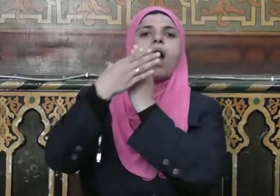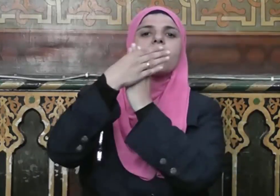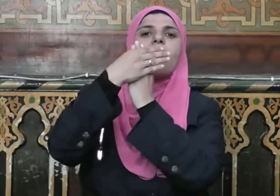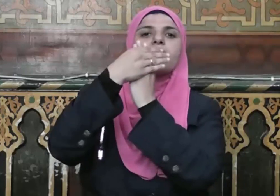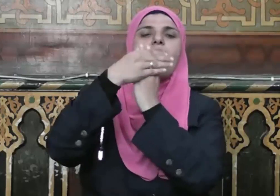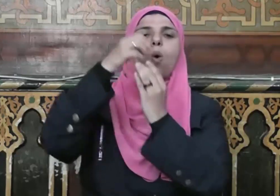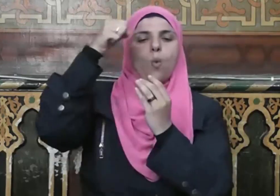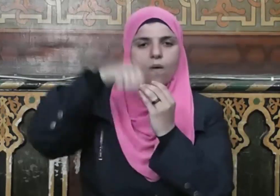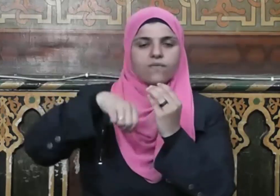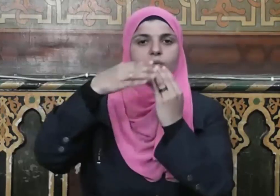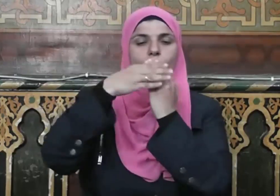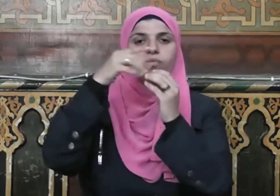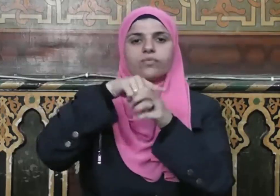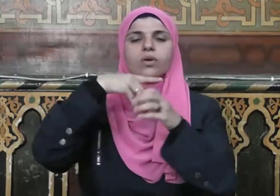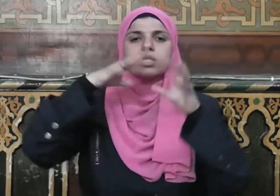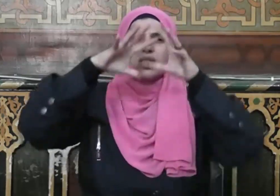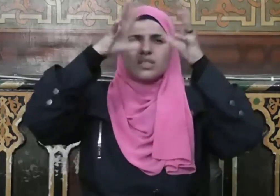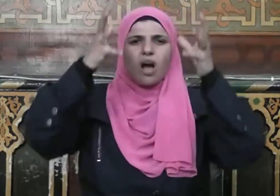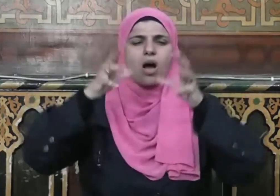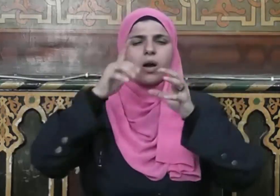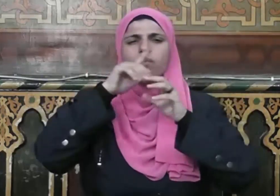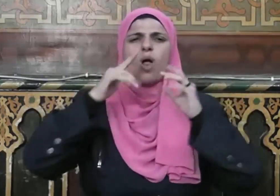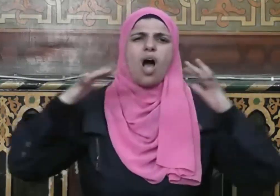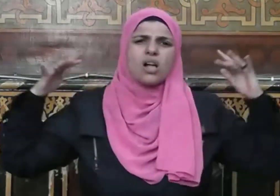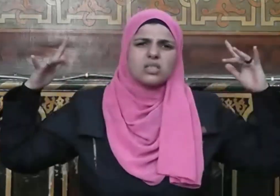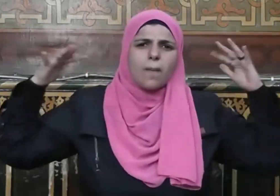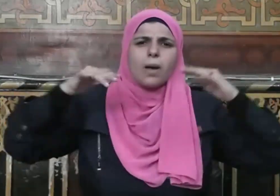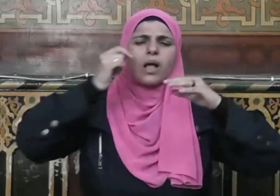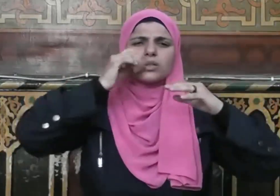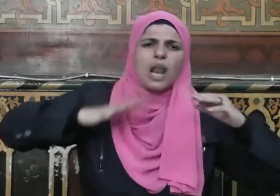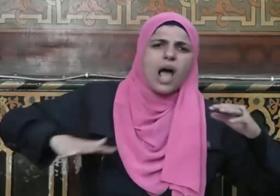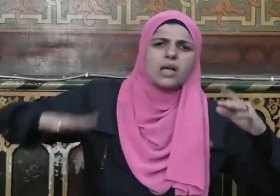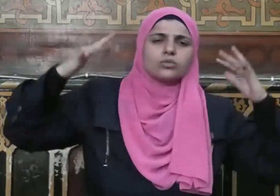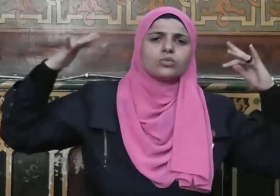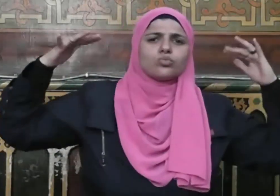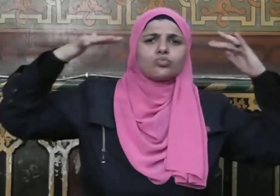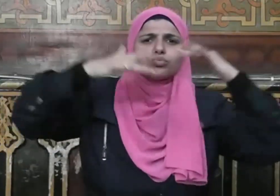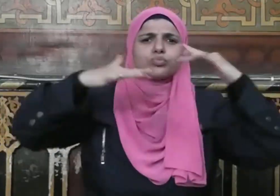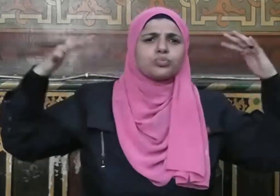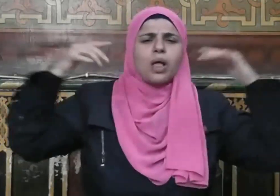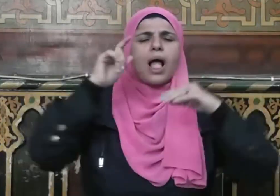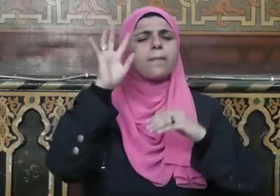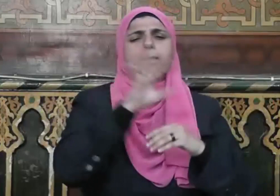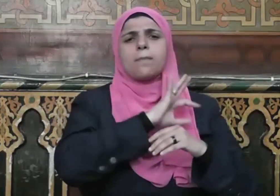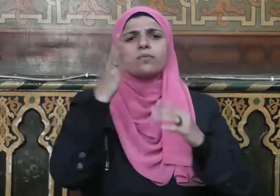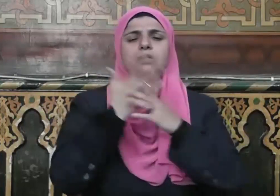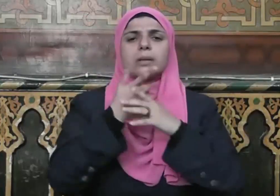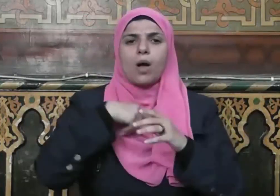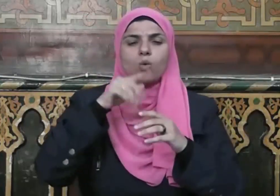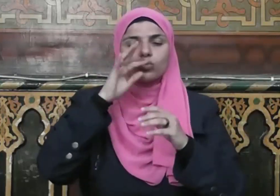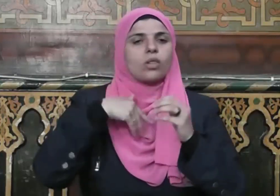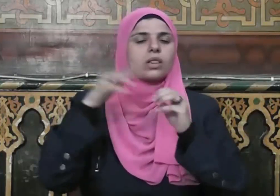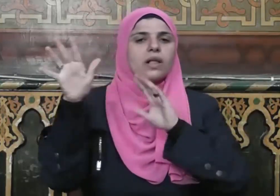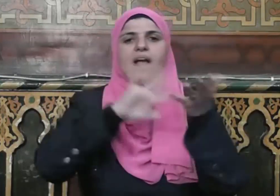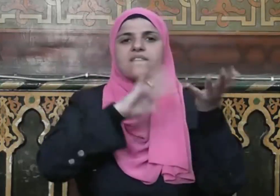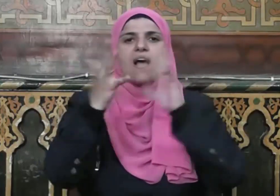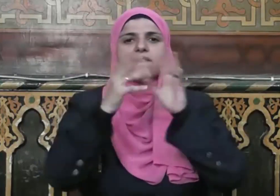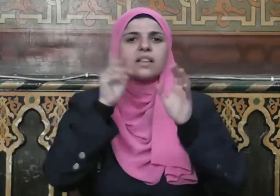بعرفات عند الصخرات في أعظم تجمع بشري في ذلك الوقت يوضح مناسك